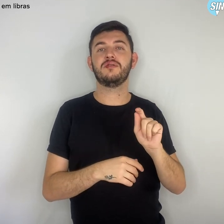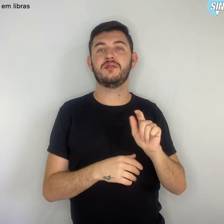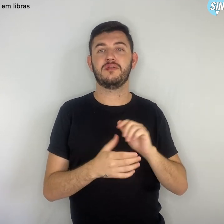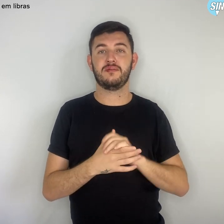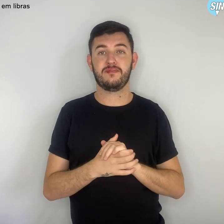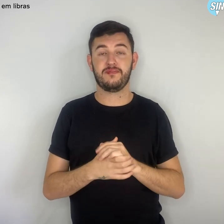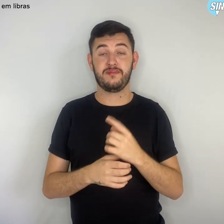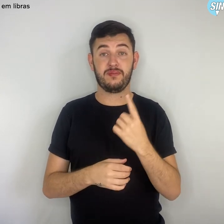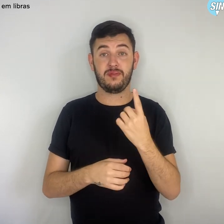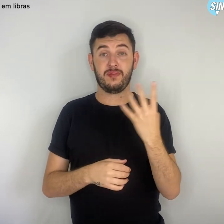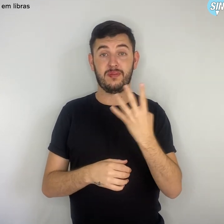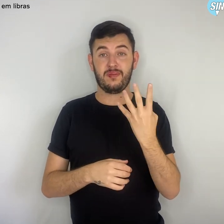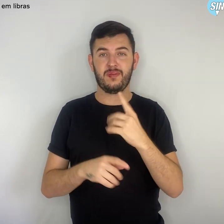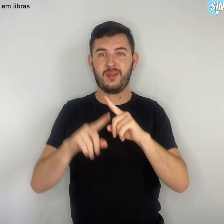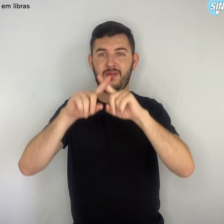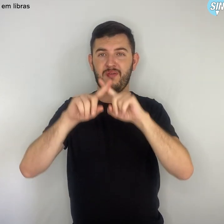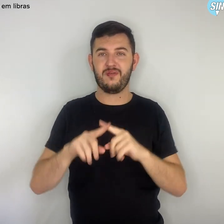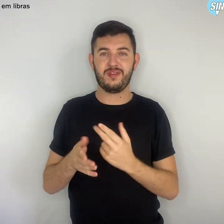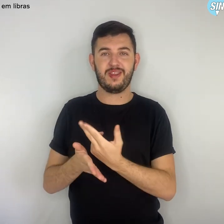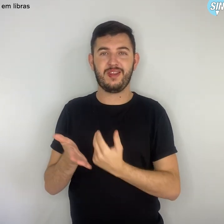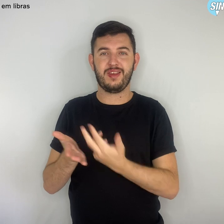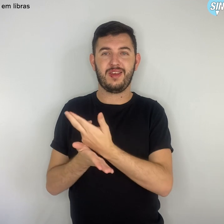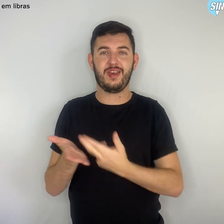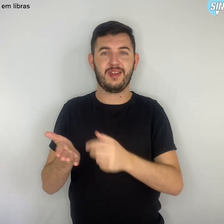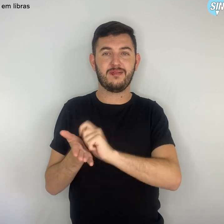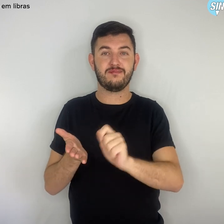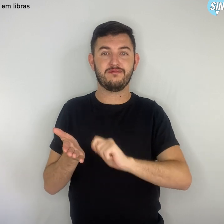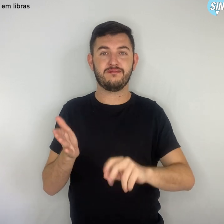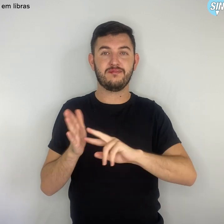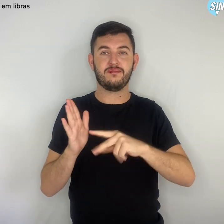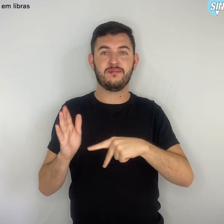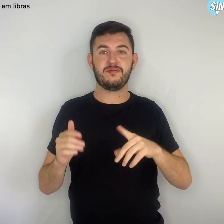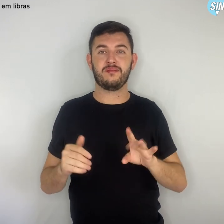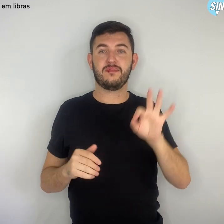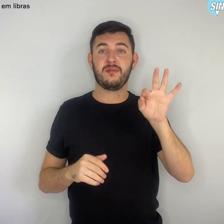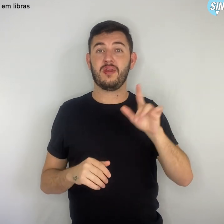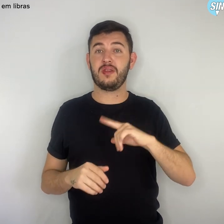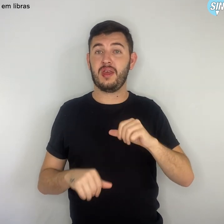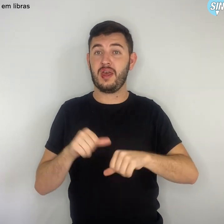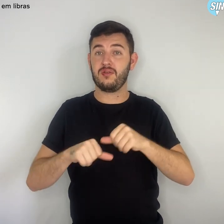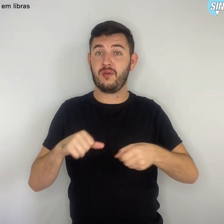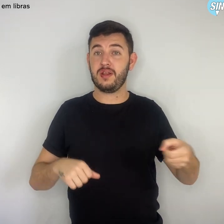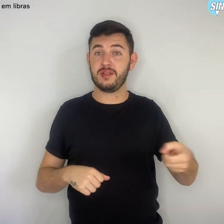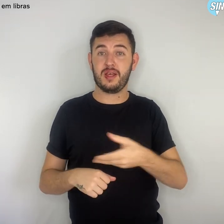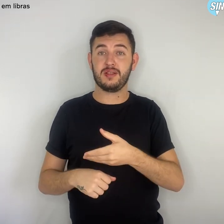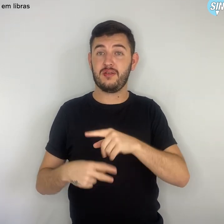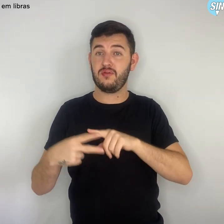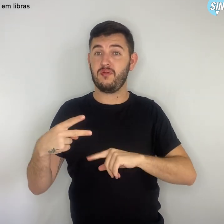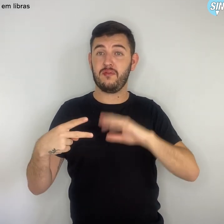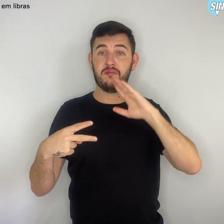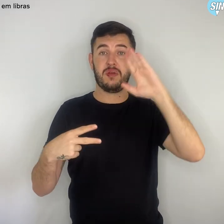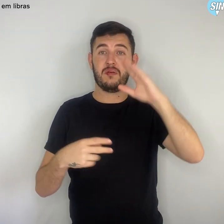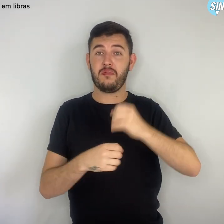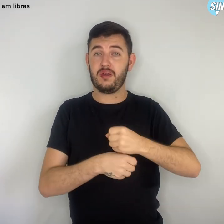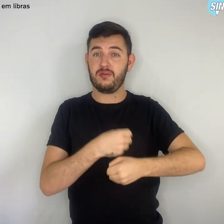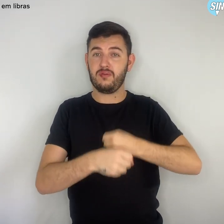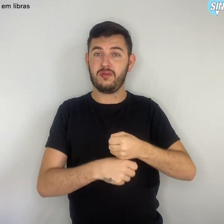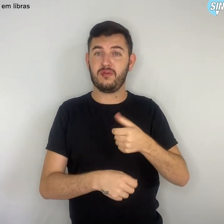desenho do Simpro traz duas atualizações neste ano. Para evitar dupla inscrição,